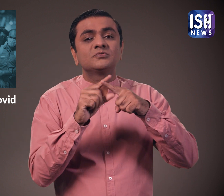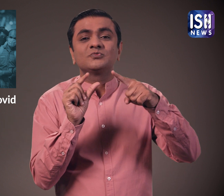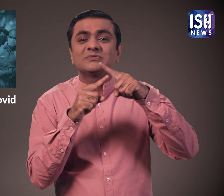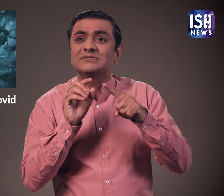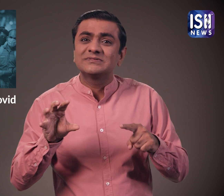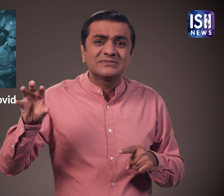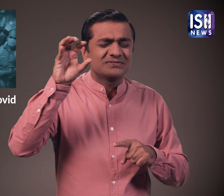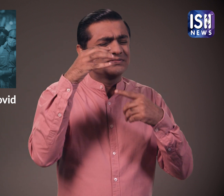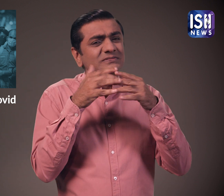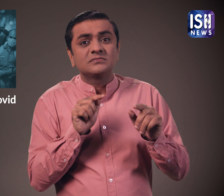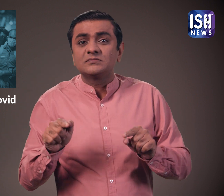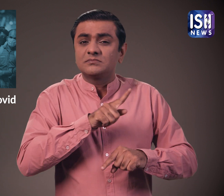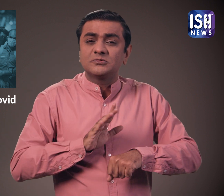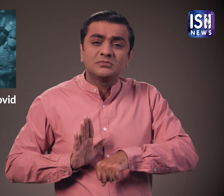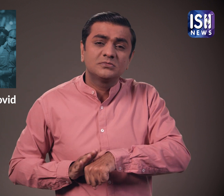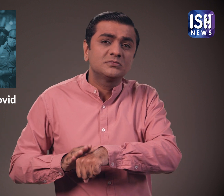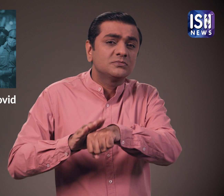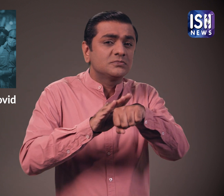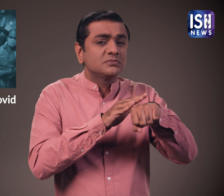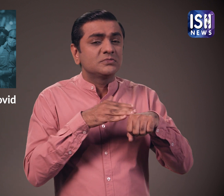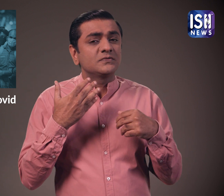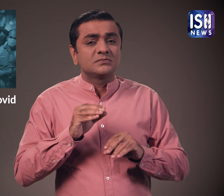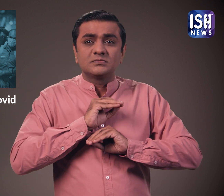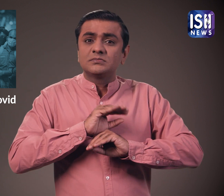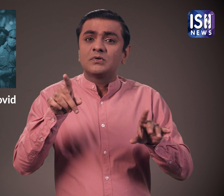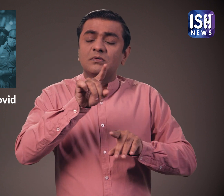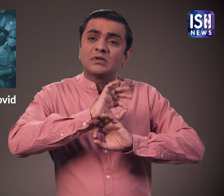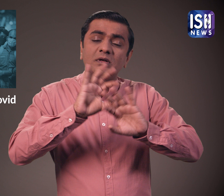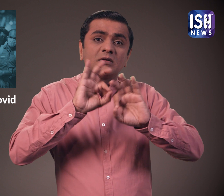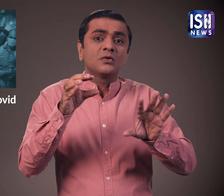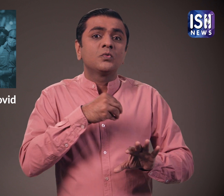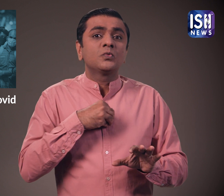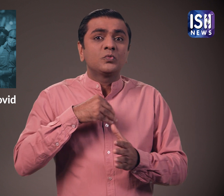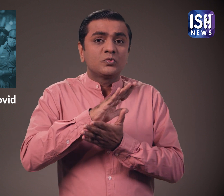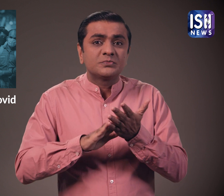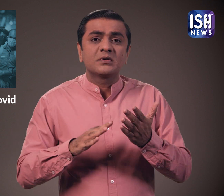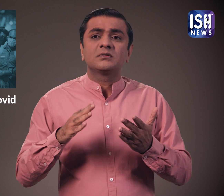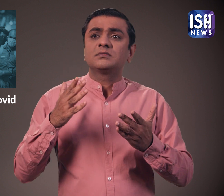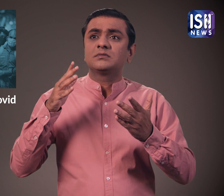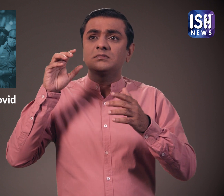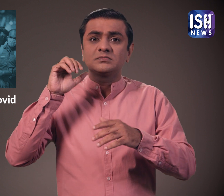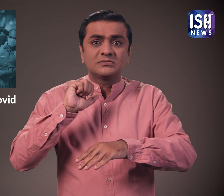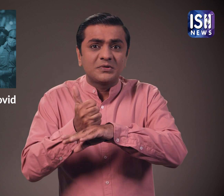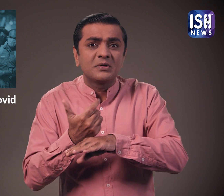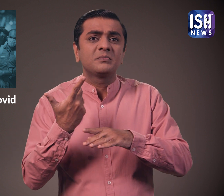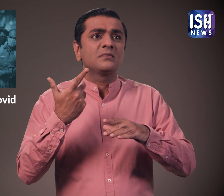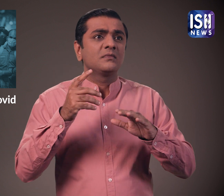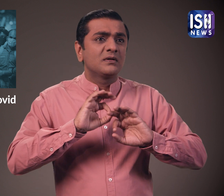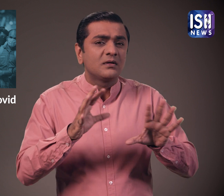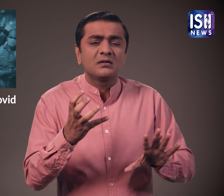प्रदेशों को अस्पताल, ओक्सिजिन, दवाओं आदी में तयार रहने के लिए